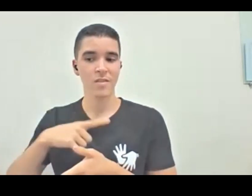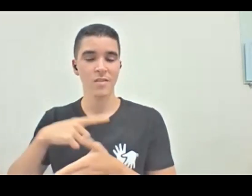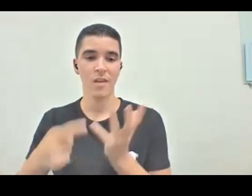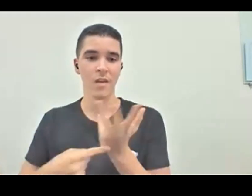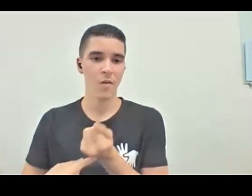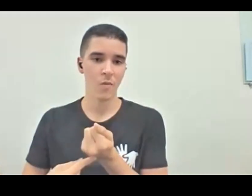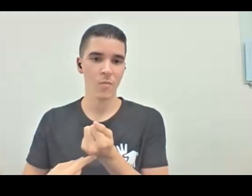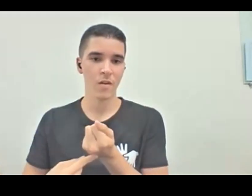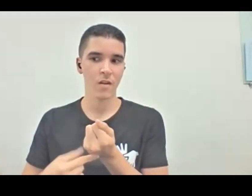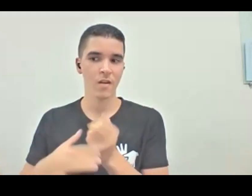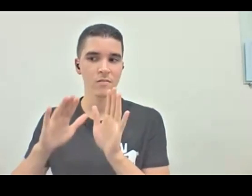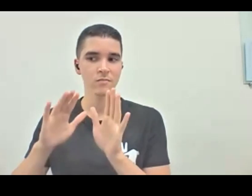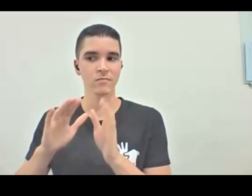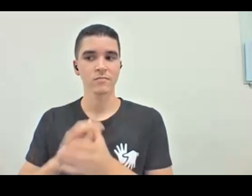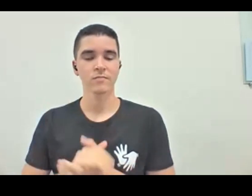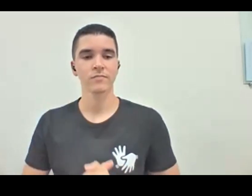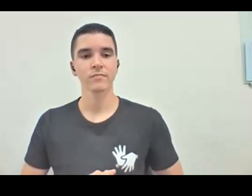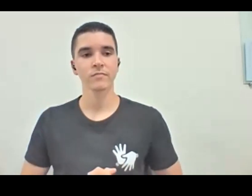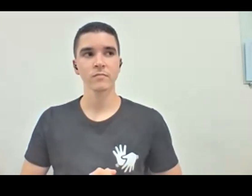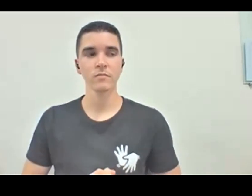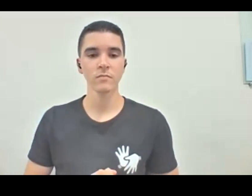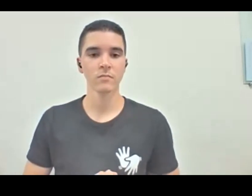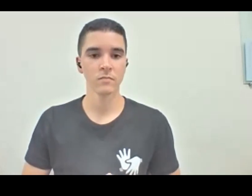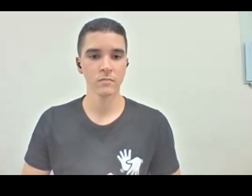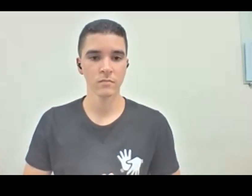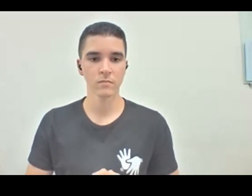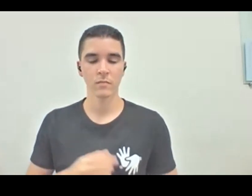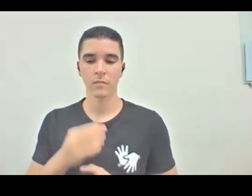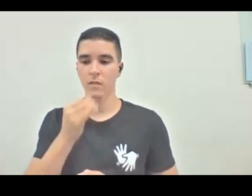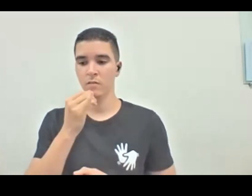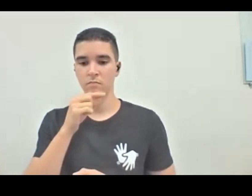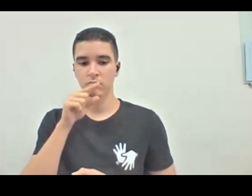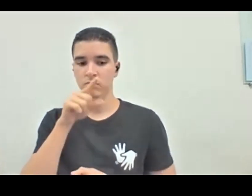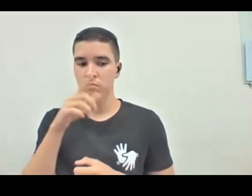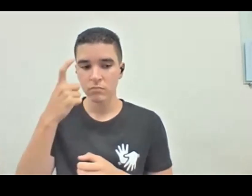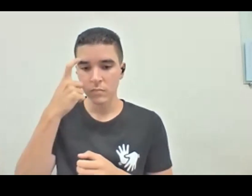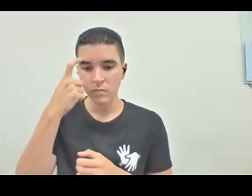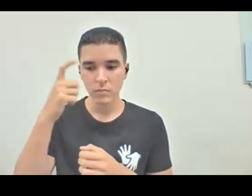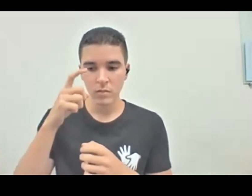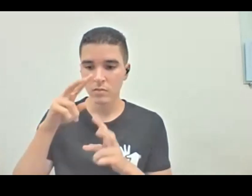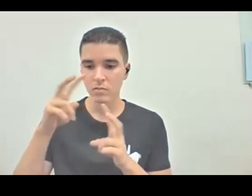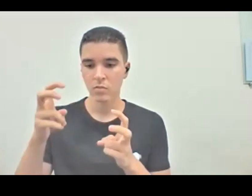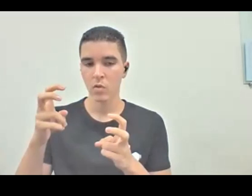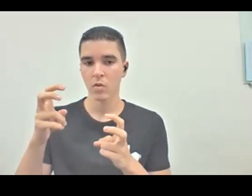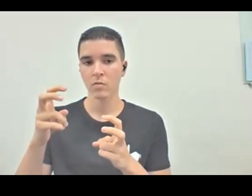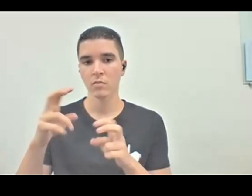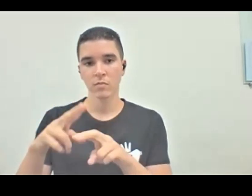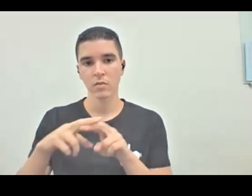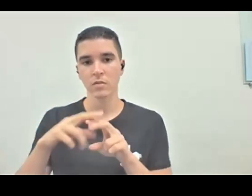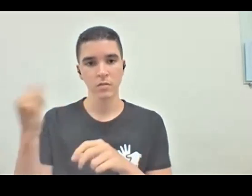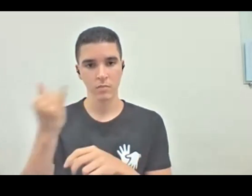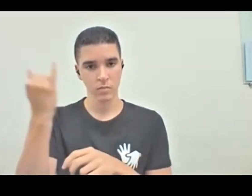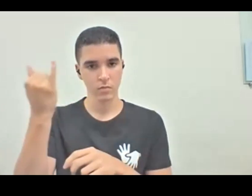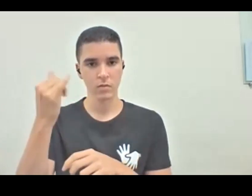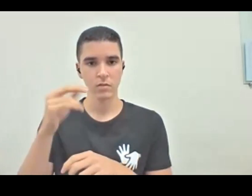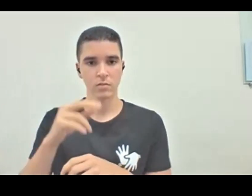Mas estudar um modo de deixar dessas duas formas, o que que você pensa sobre isso? Isso pra mim é muito importante. Eu acho super importante.